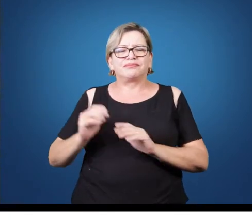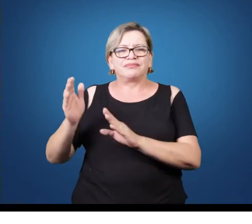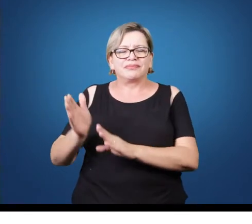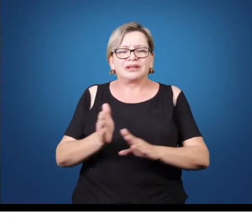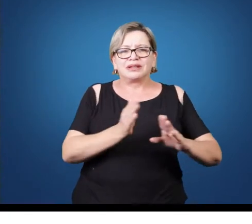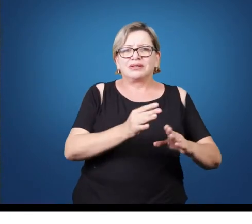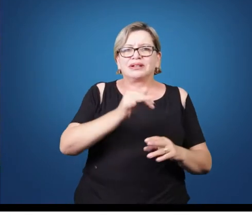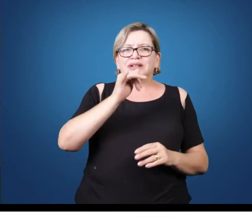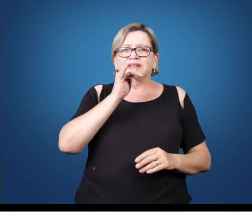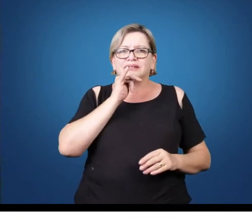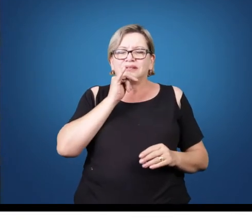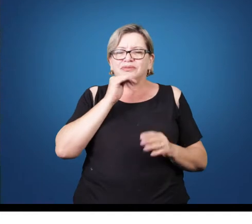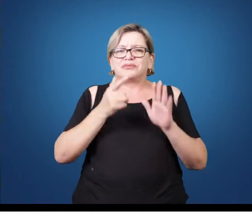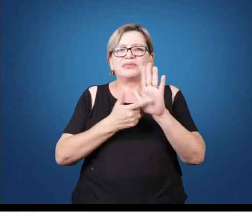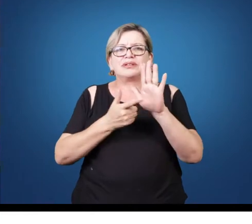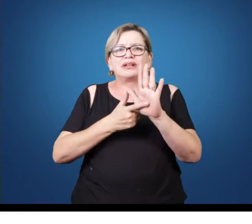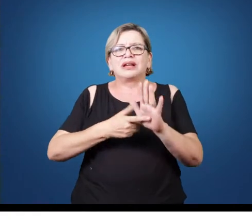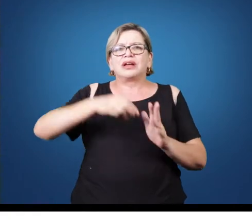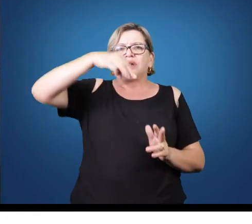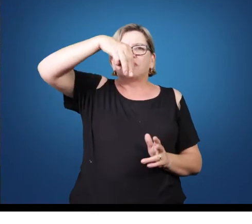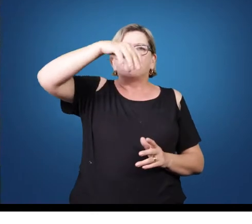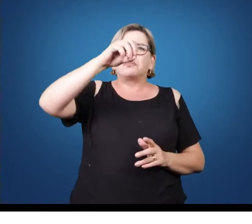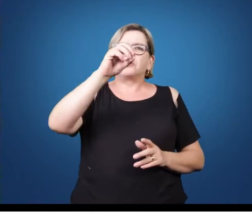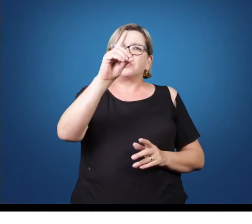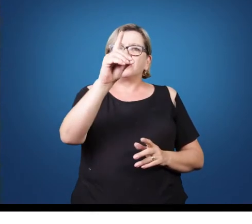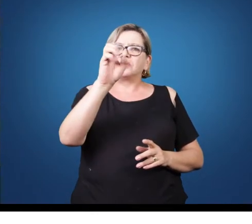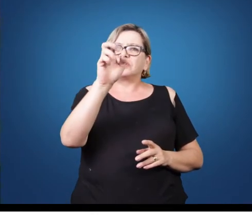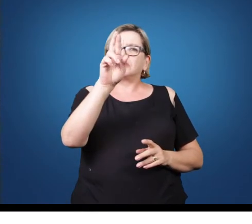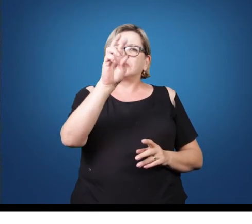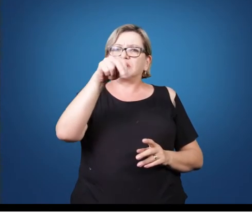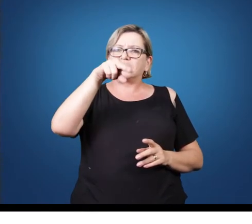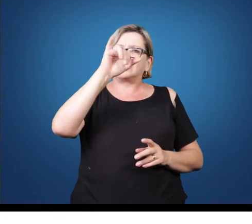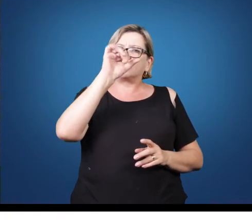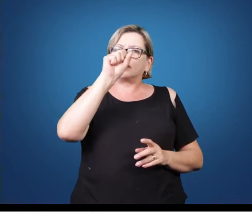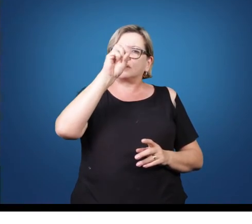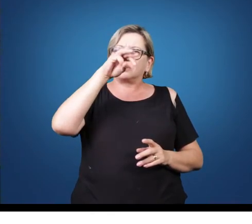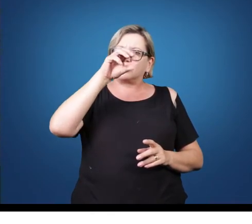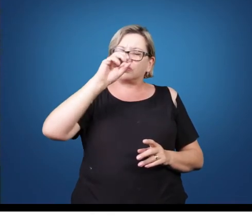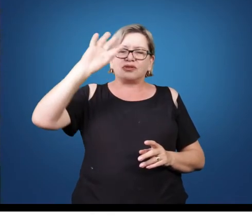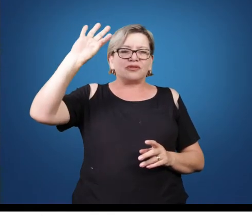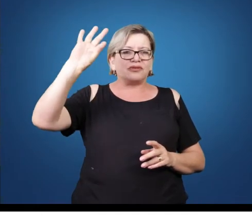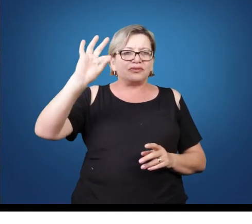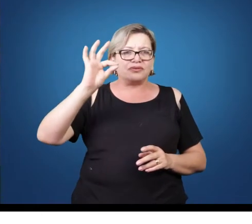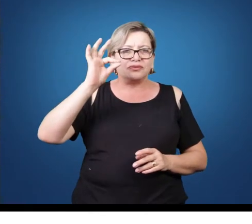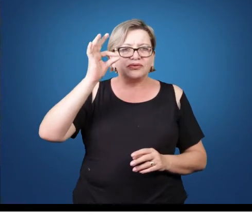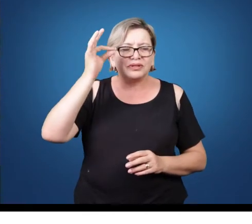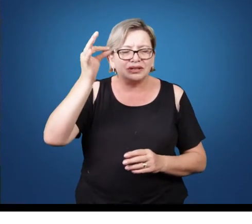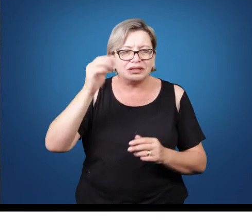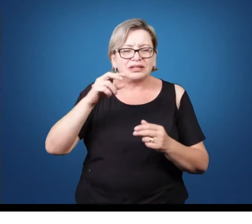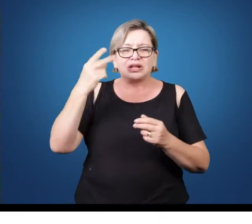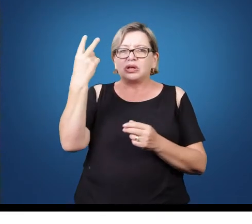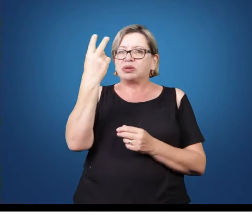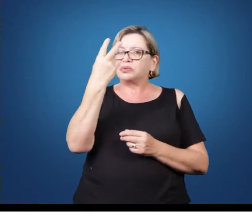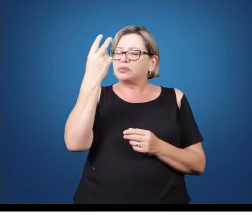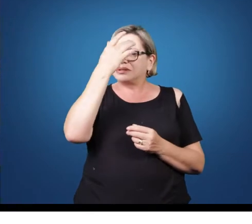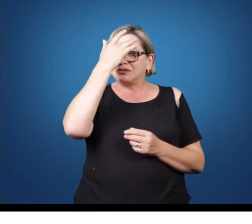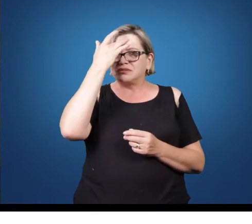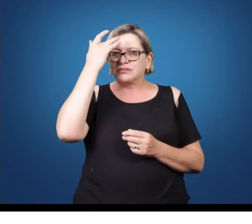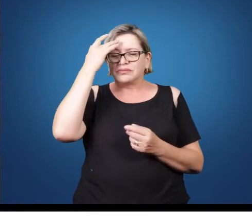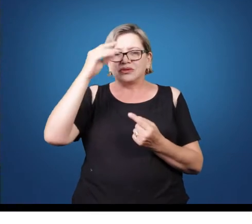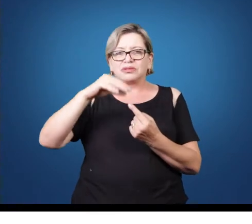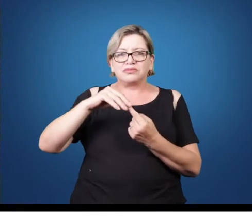é o modernismo francês, que a gente vai colocar aí entre 1890 e 1930. Os dois principais compositores que você pode